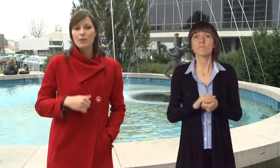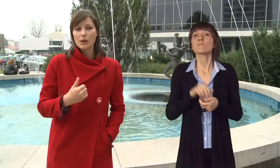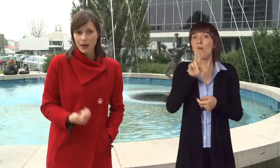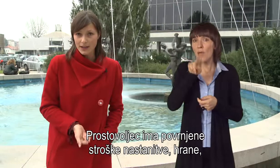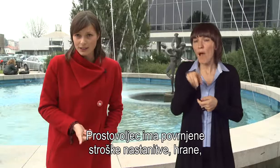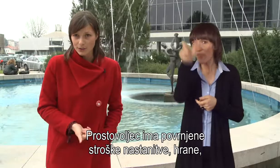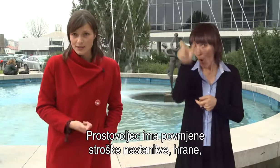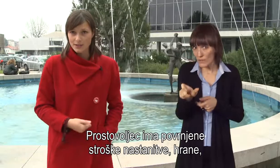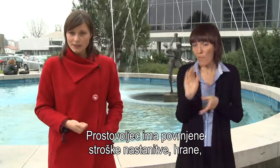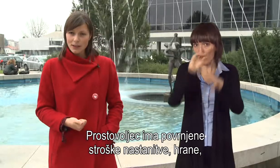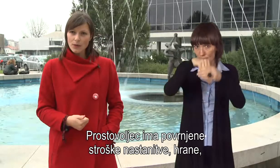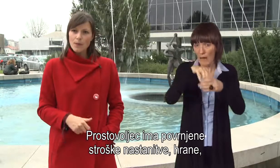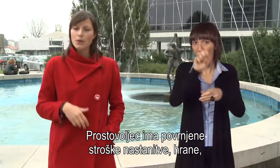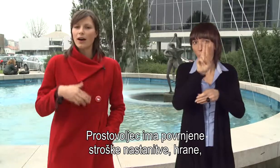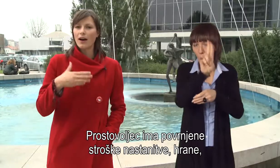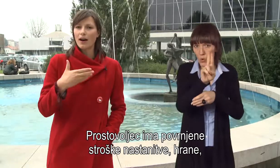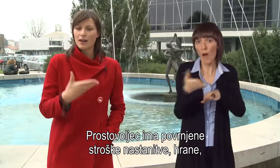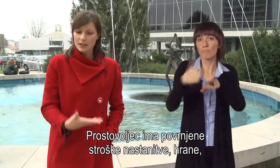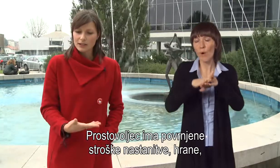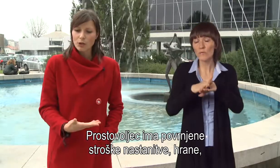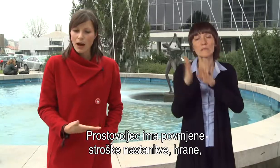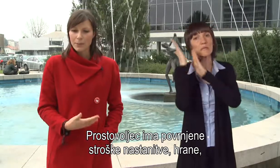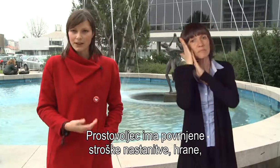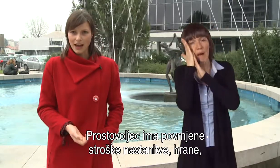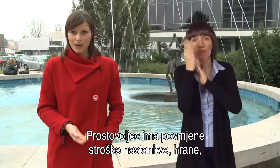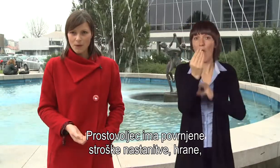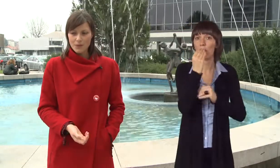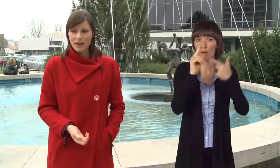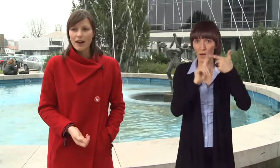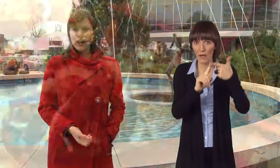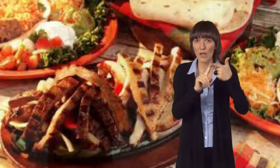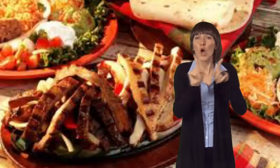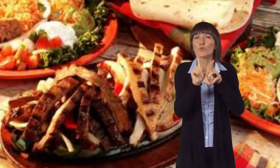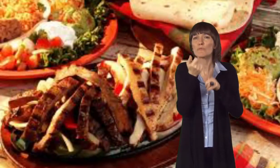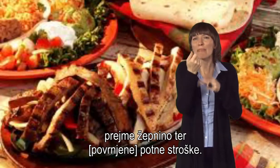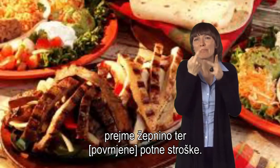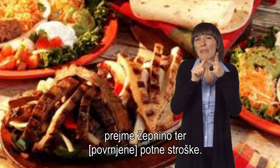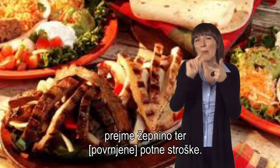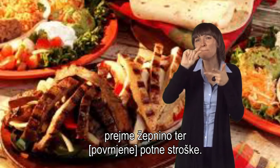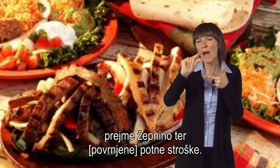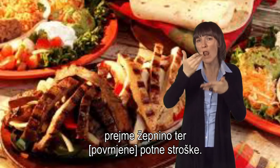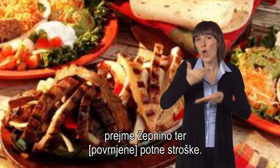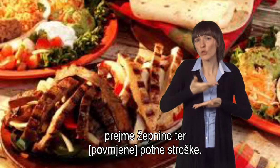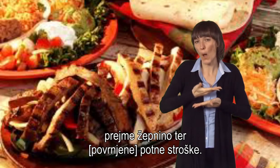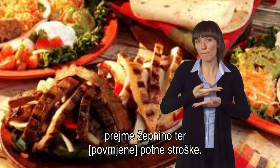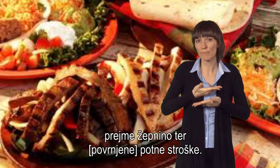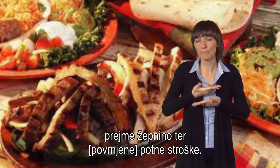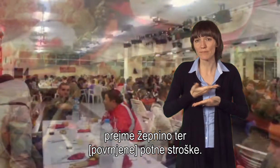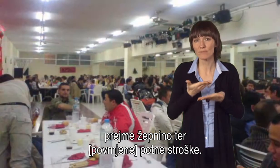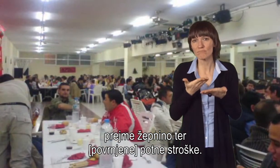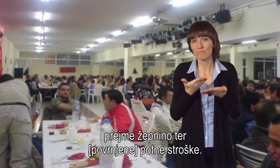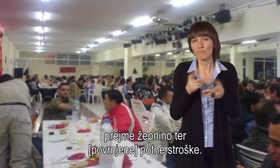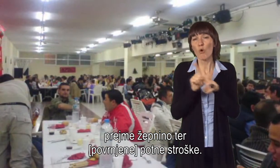Ima krito na stanitev, krito ima prehrano, dobi pa tudi nekaj malega, tako